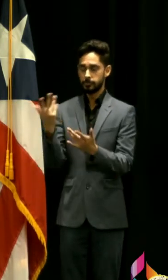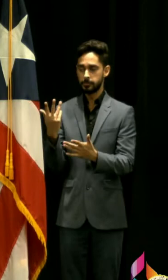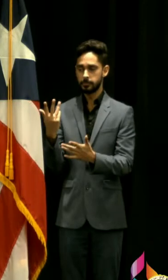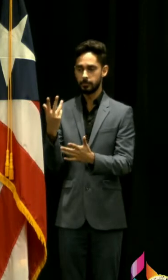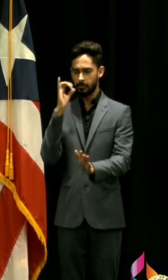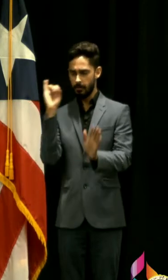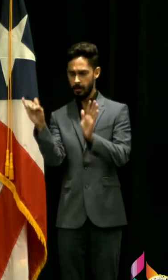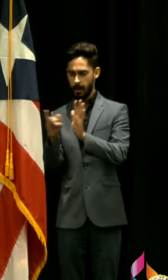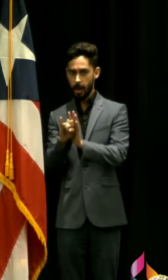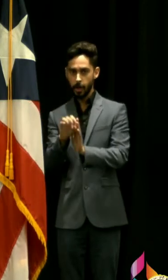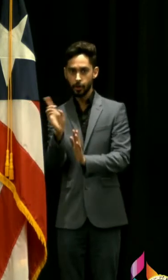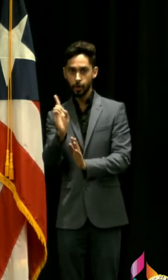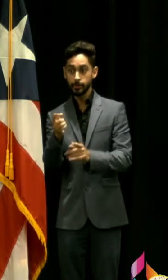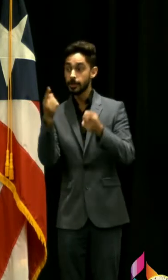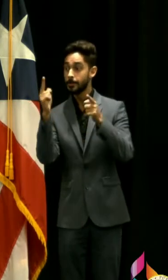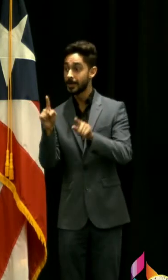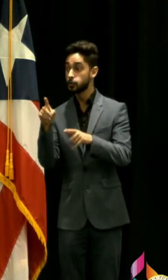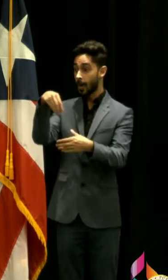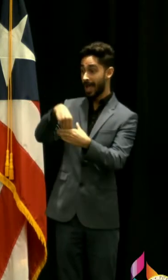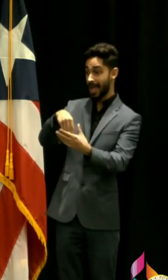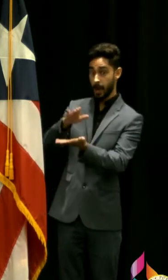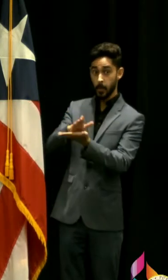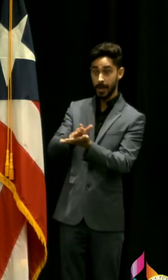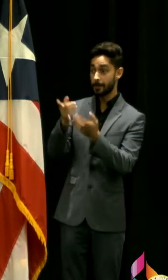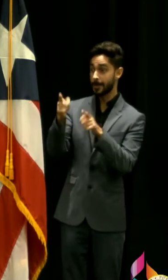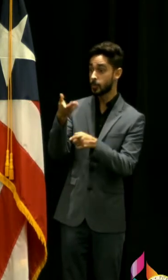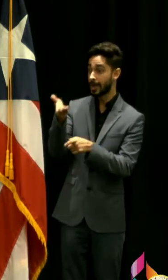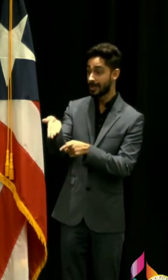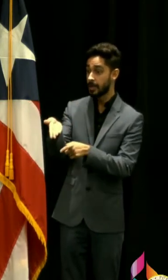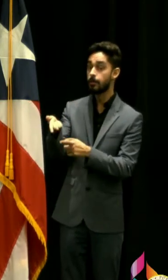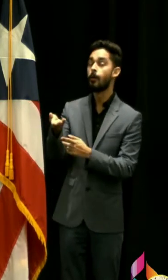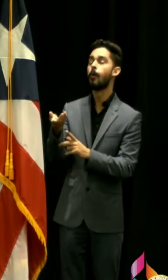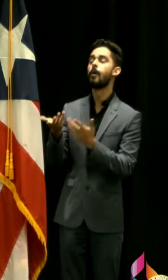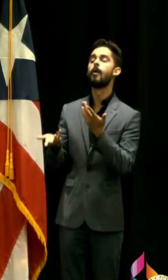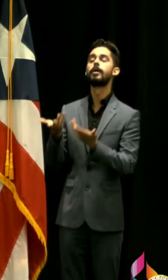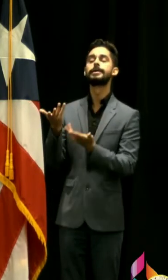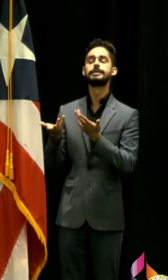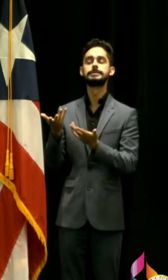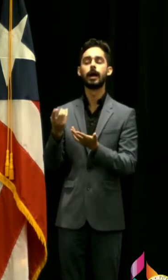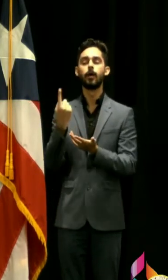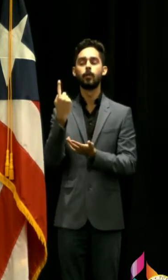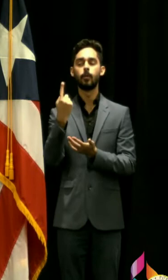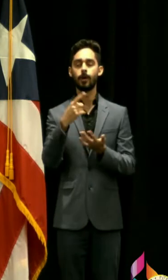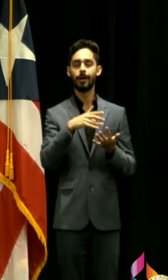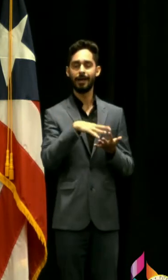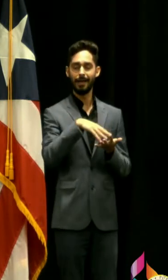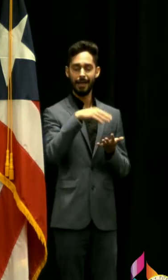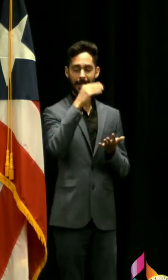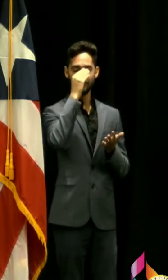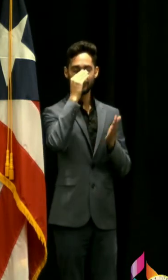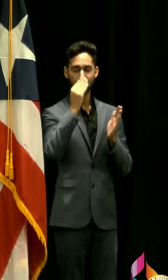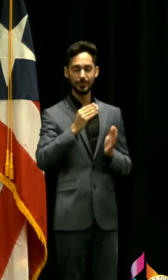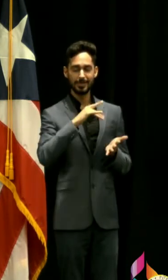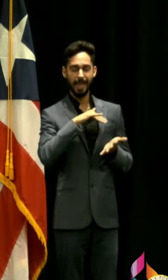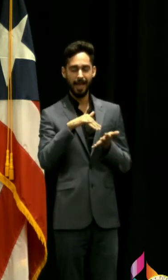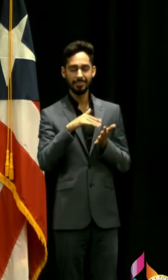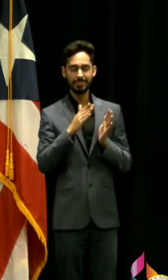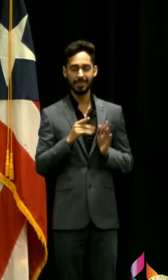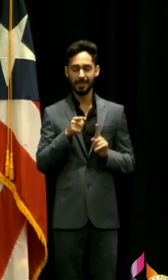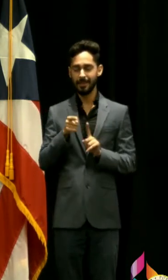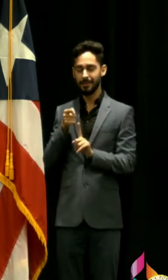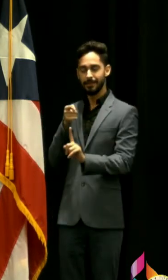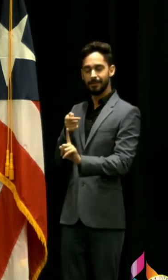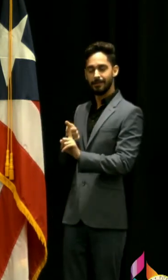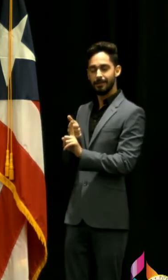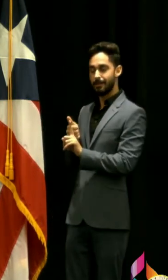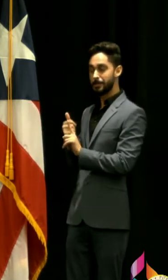la transmisión ocurrió en la propia escuela o fue que ha llegado un estudiante que estaba contagiado si